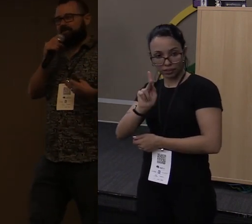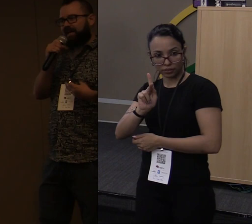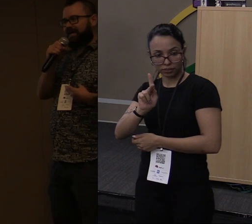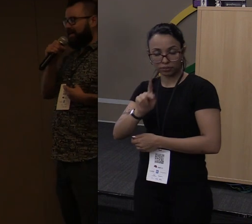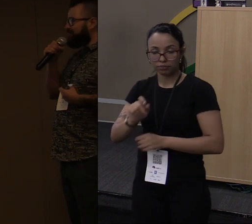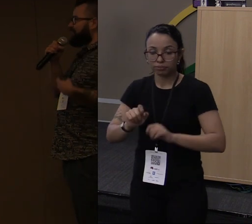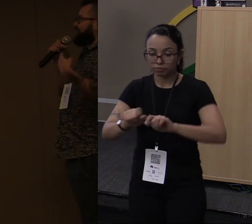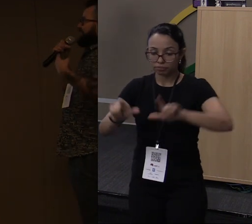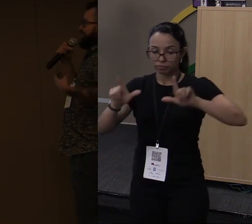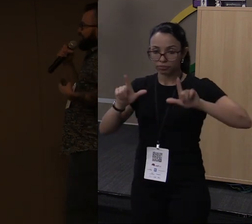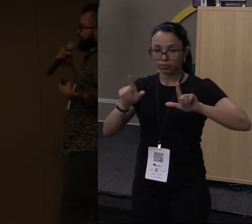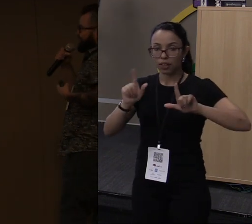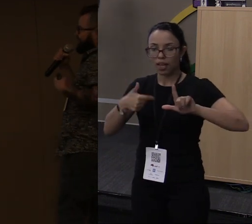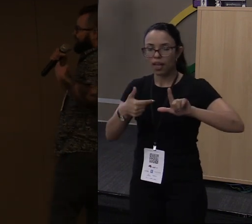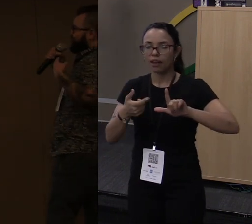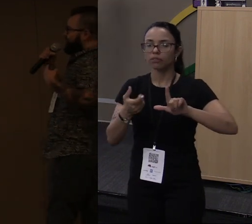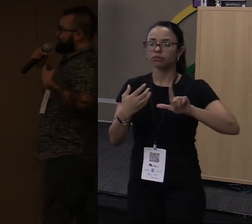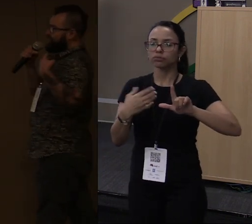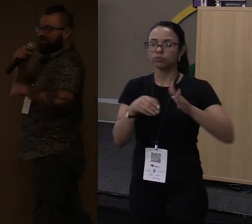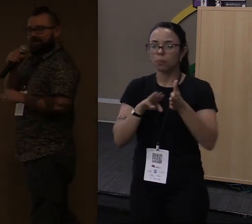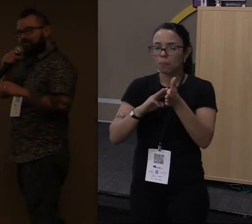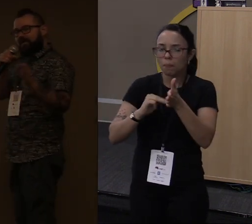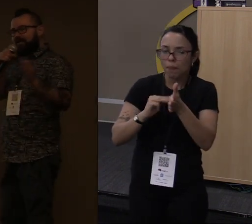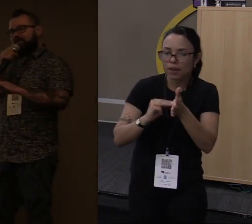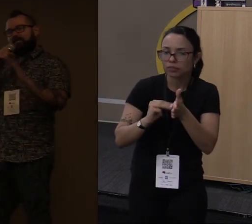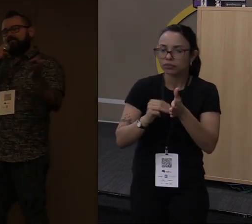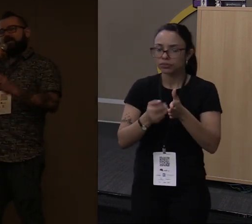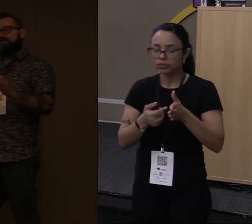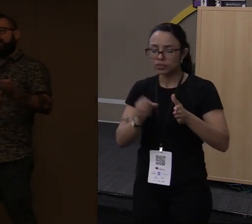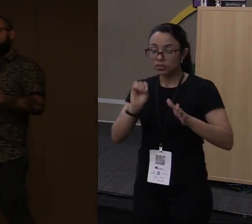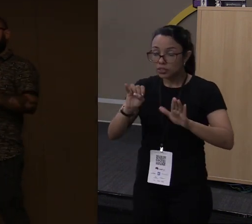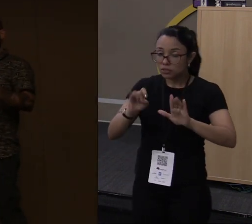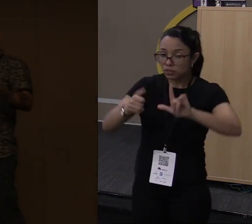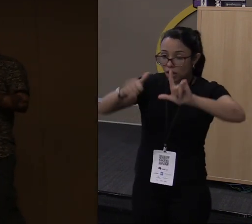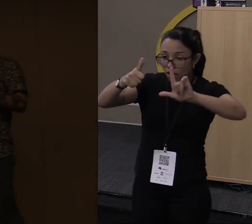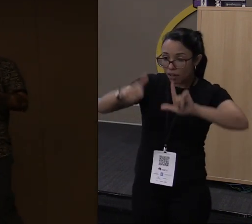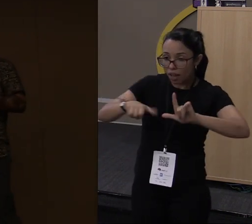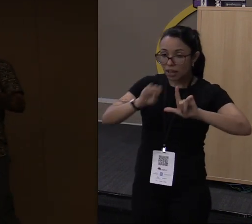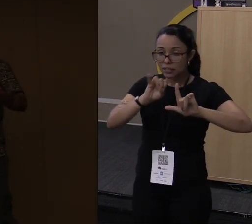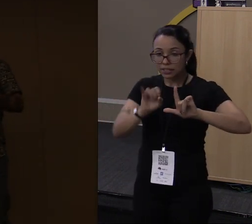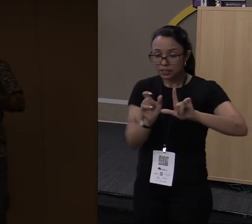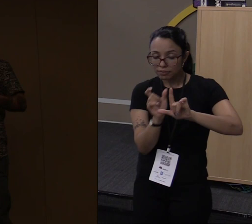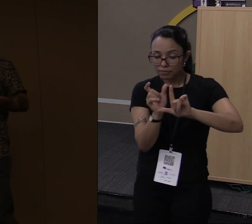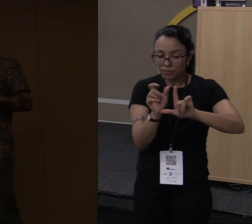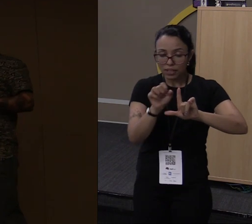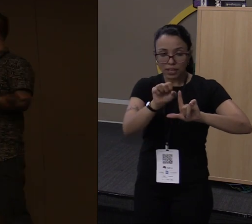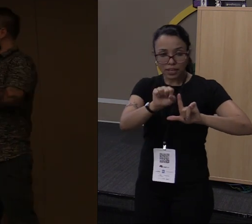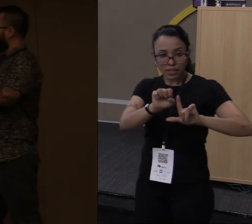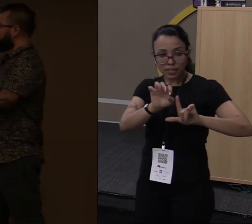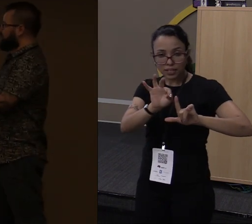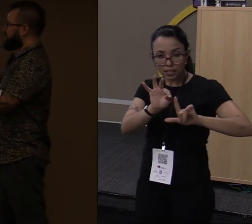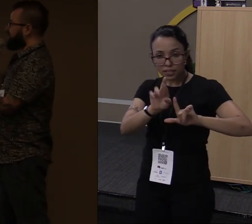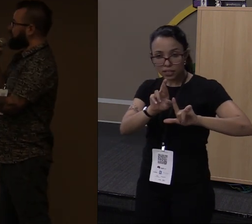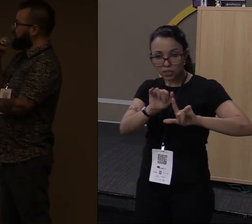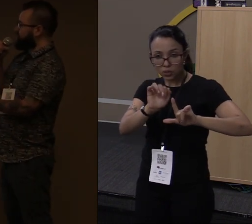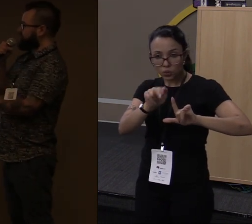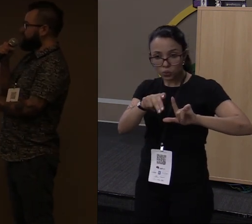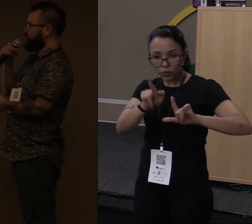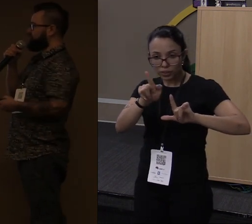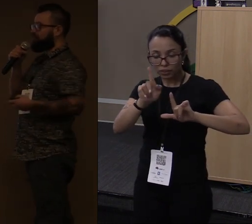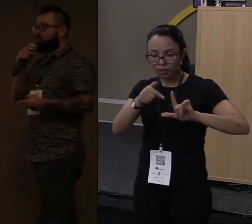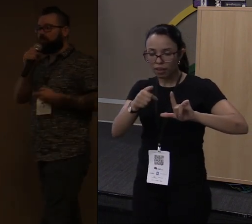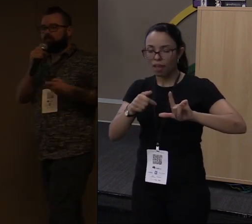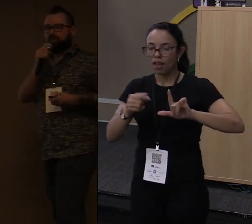que você checa se uma string tem espaço em branco ou se um pedaço de uma string é vazia. Isso daqui é